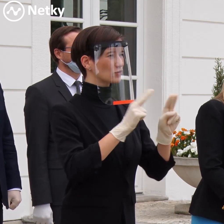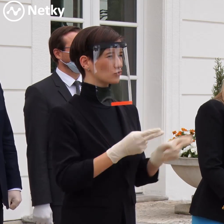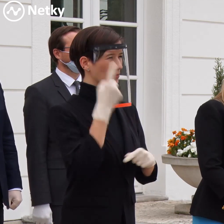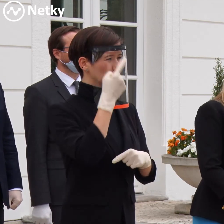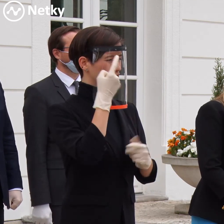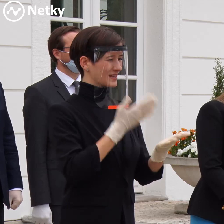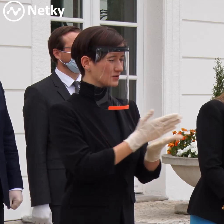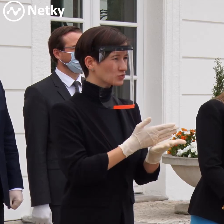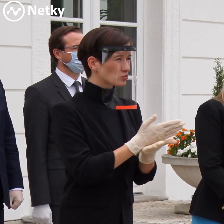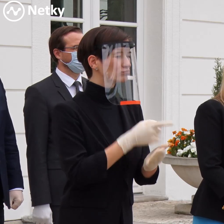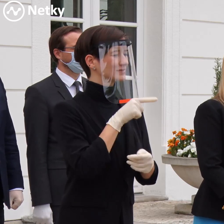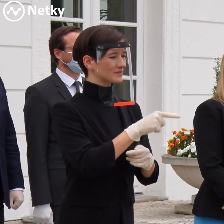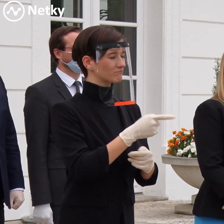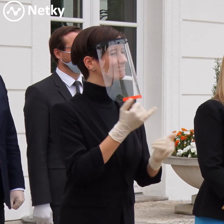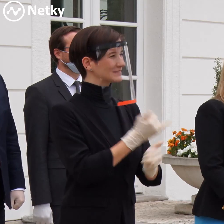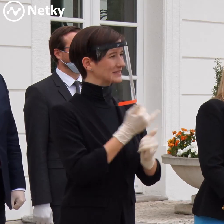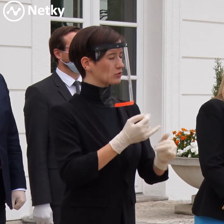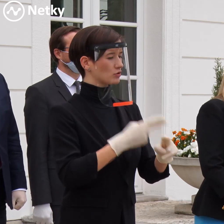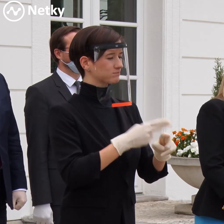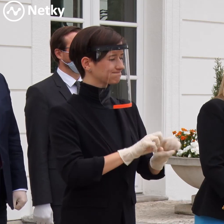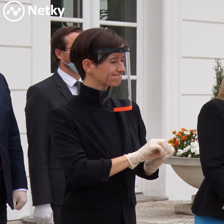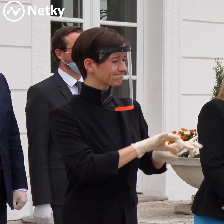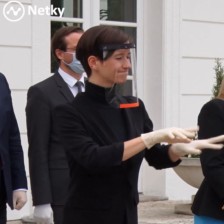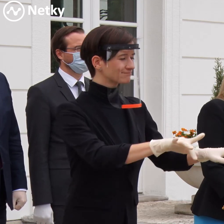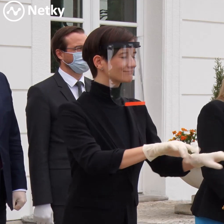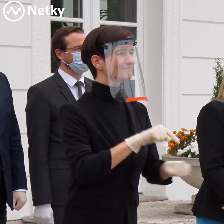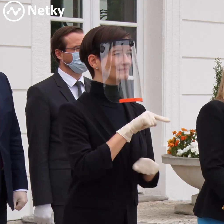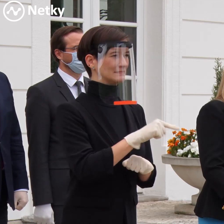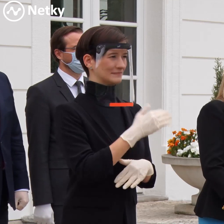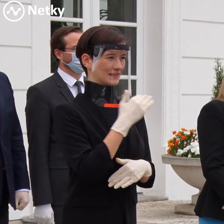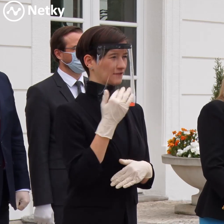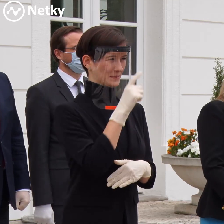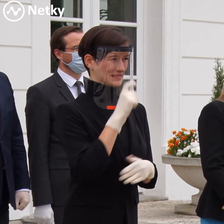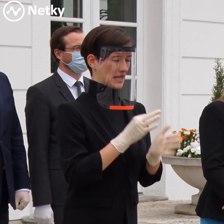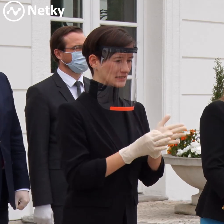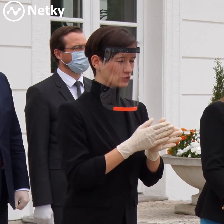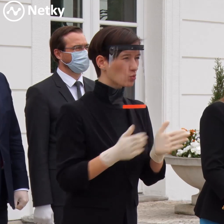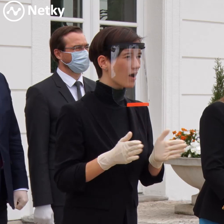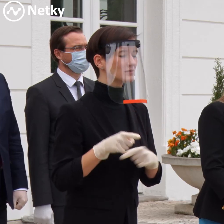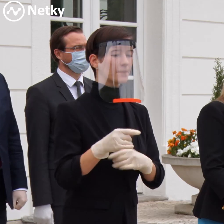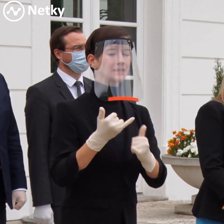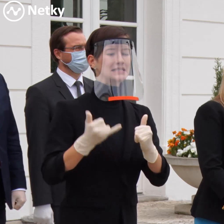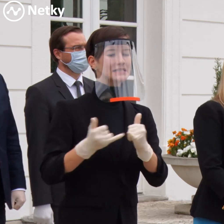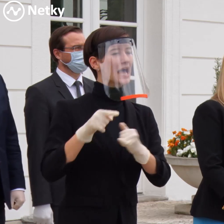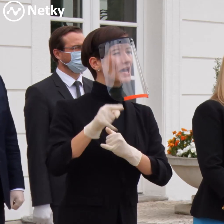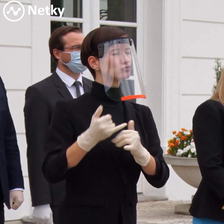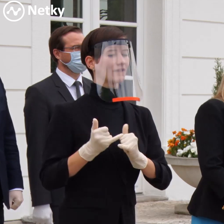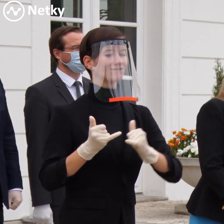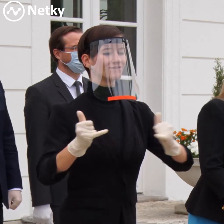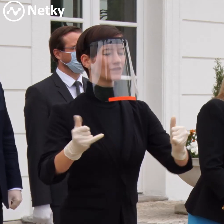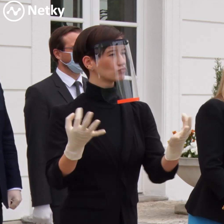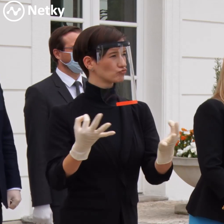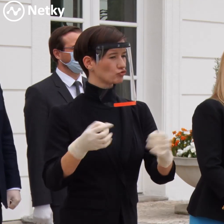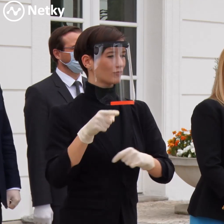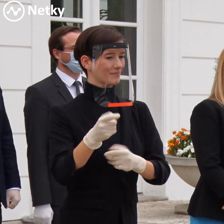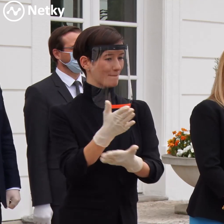prípady a mali tragické následky. Naozaj v zahraničí ten vývoj bol taký, že viac ako polovica obetí boli práve klienti takýchto